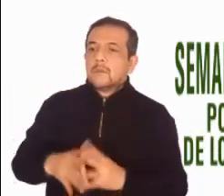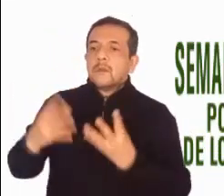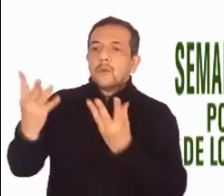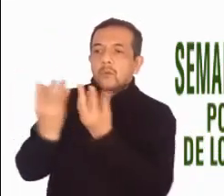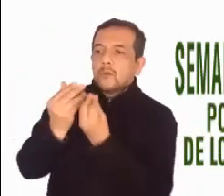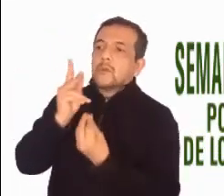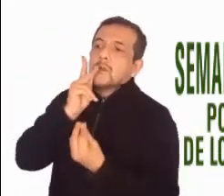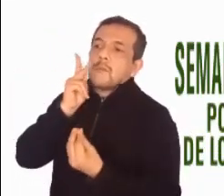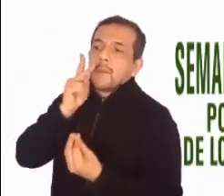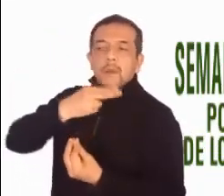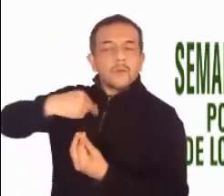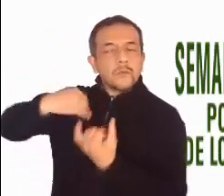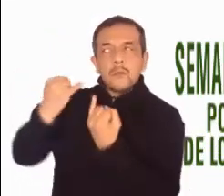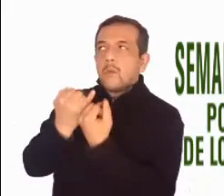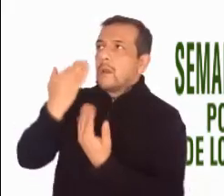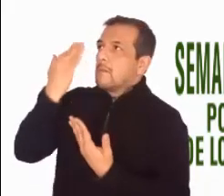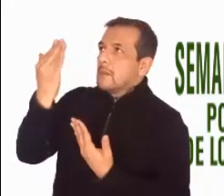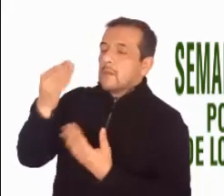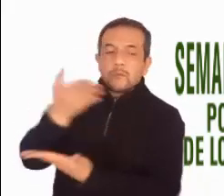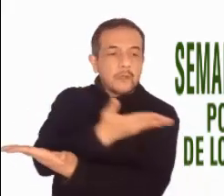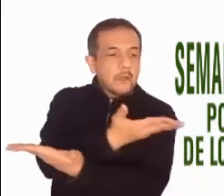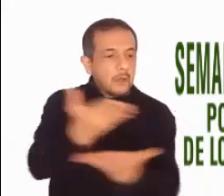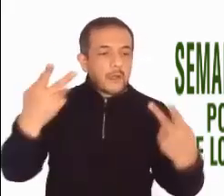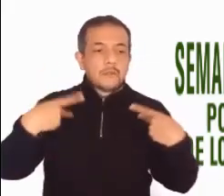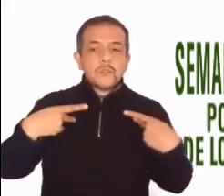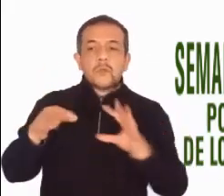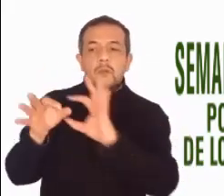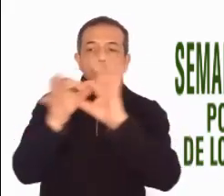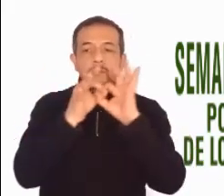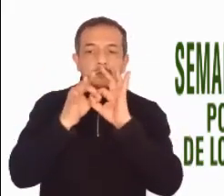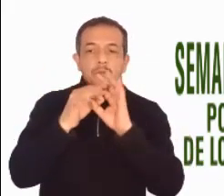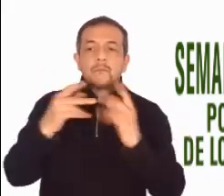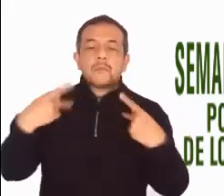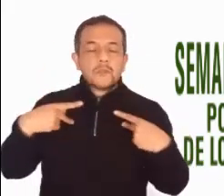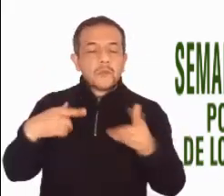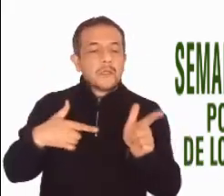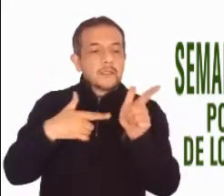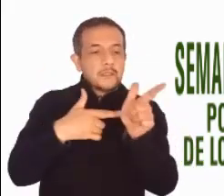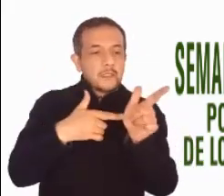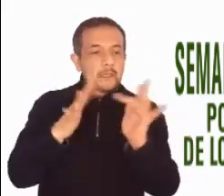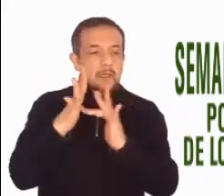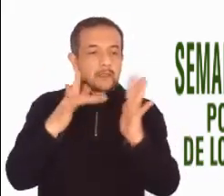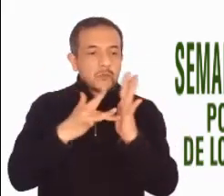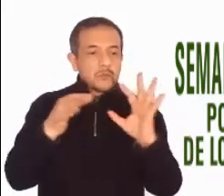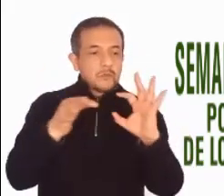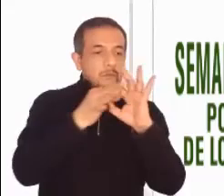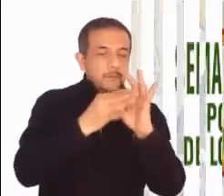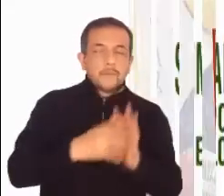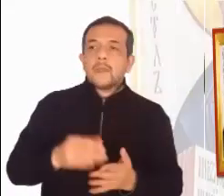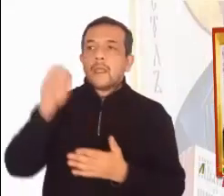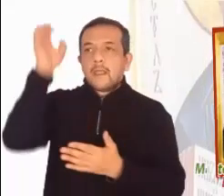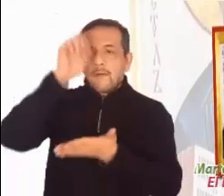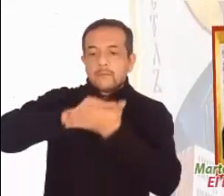Unámonos a las intenciones del Papa, pidiendo por esa unidad de todos los seguidores de Cristo.